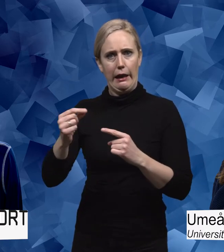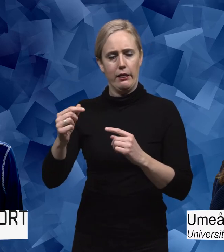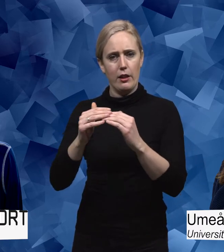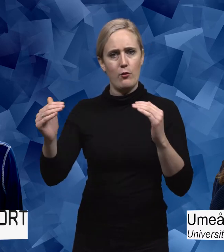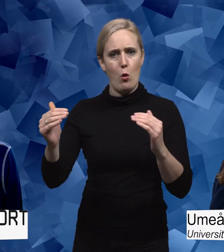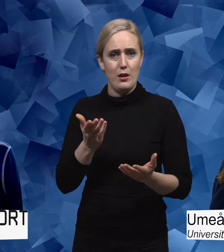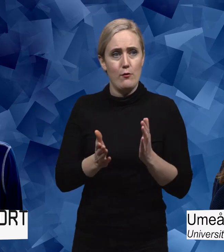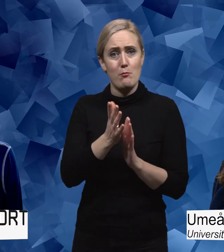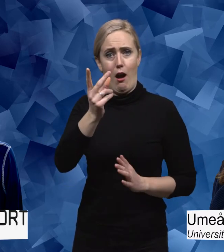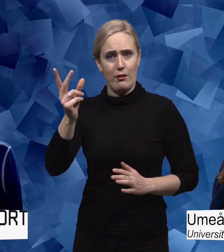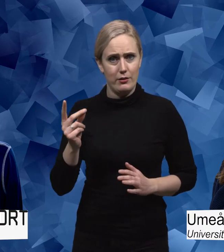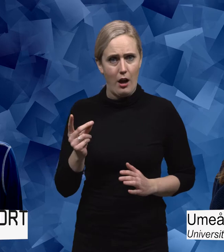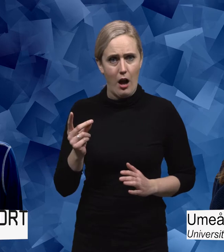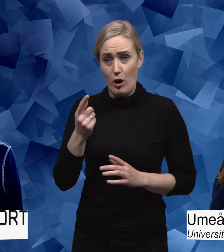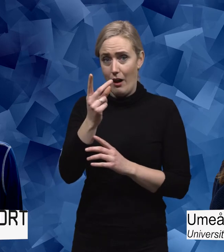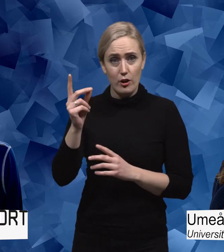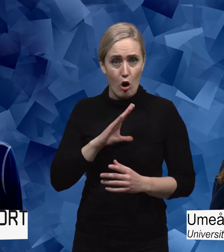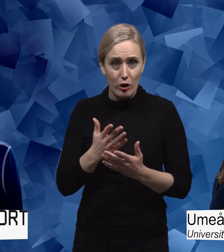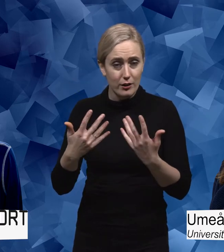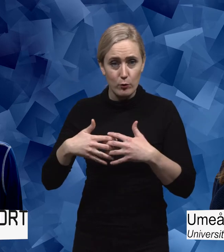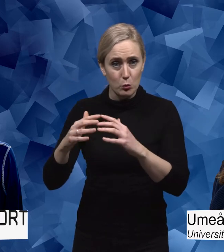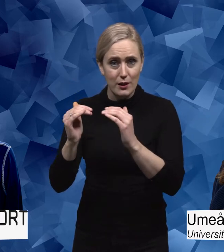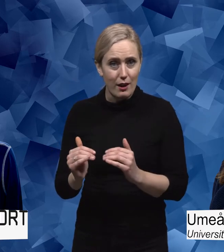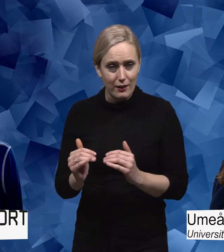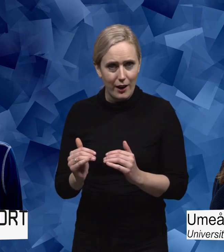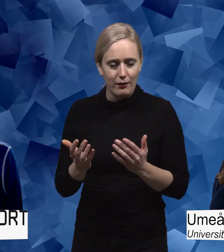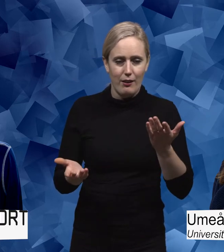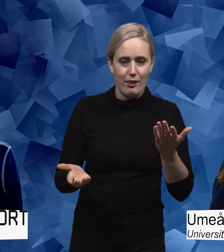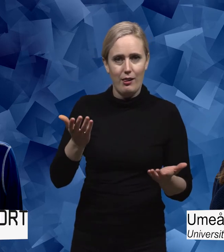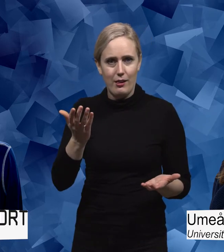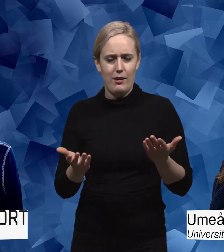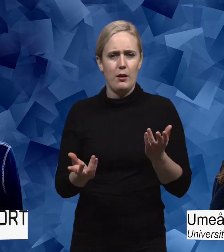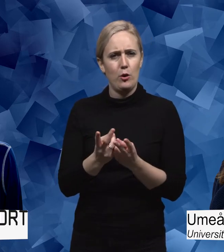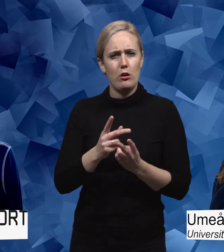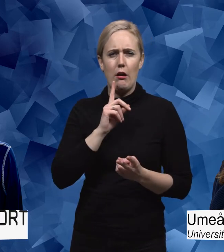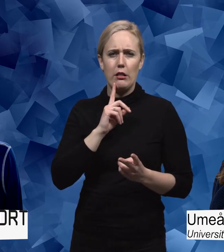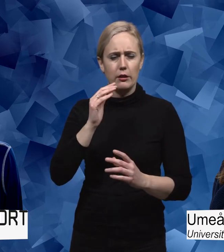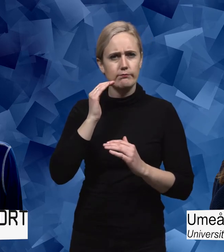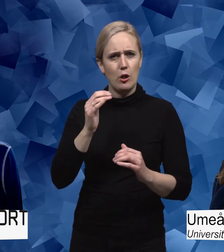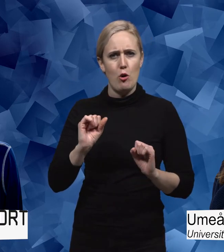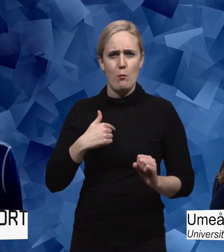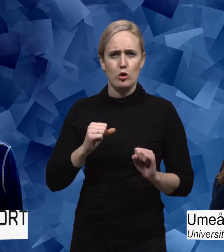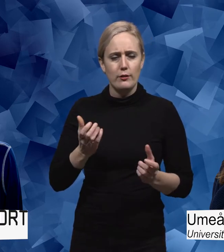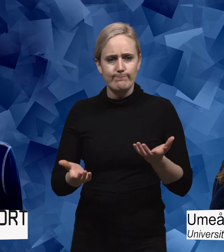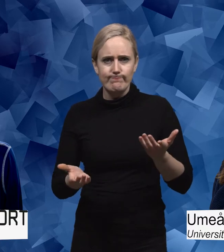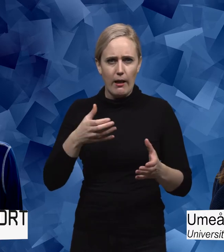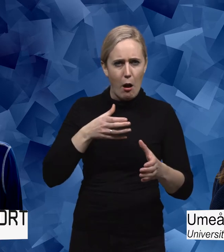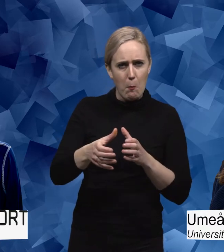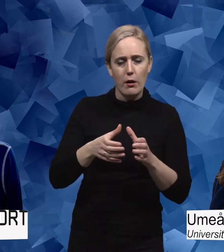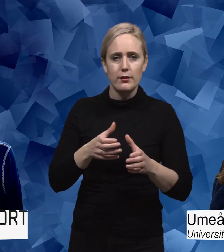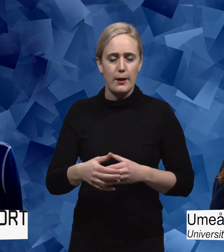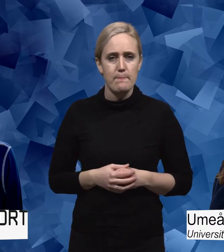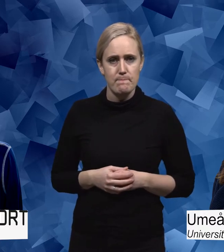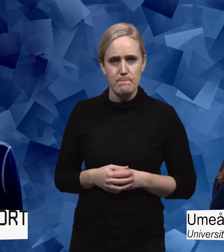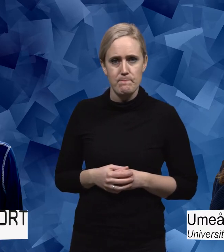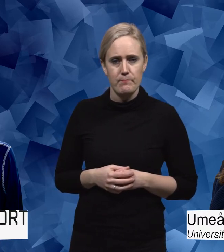jämförbart med andra elitidrottare utan funktionsnedsättning. Så det är ju hela tiden en växling och att förhålla sig till det på ett